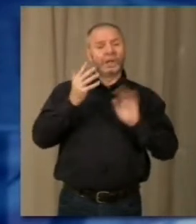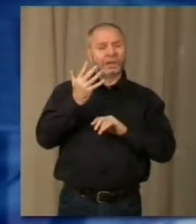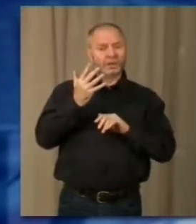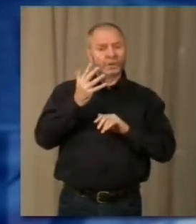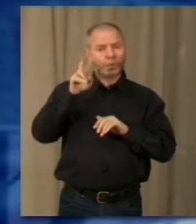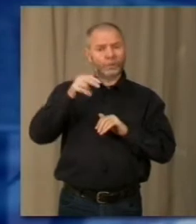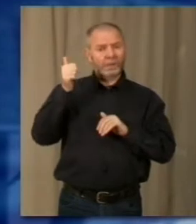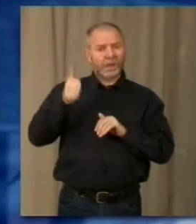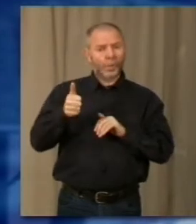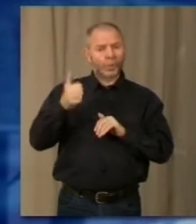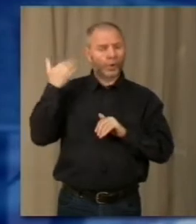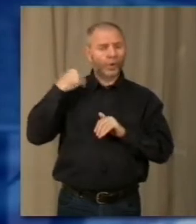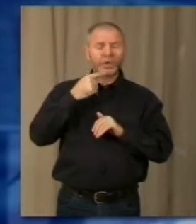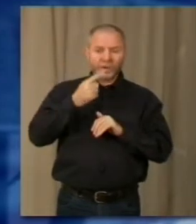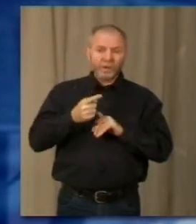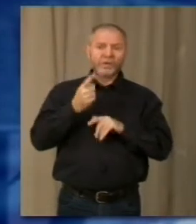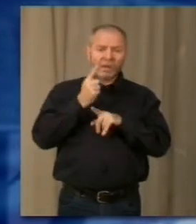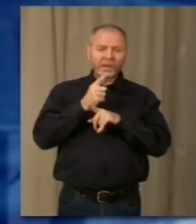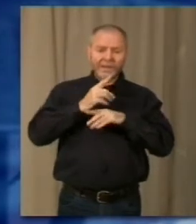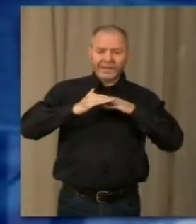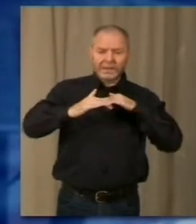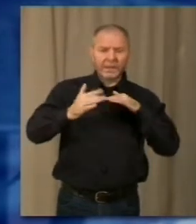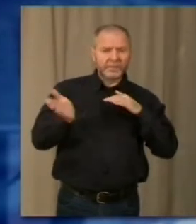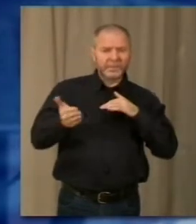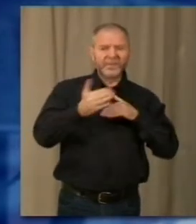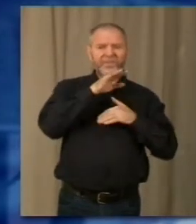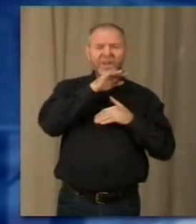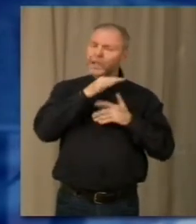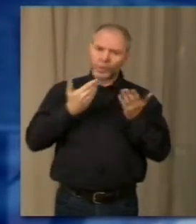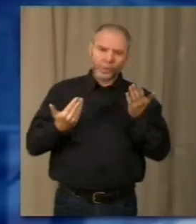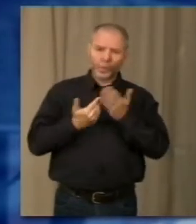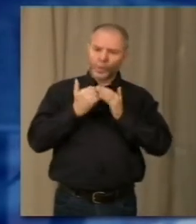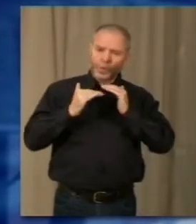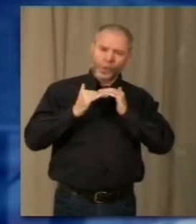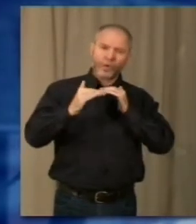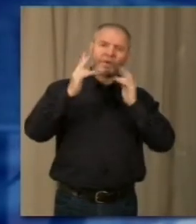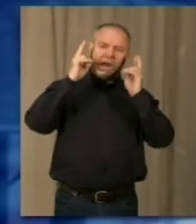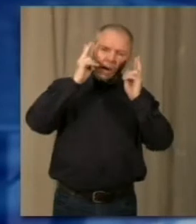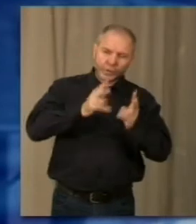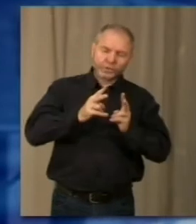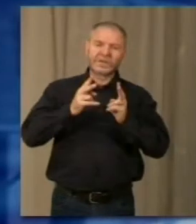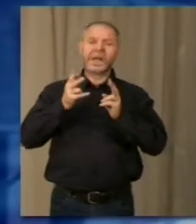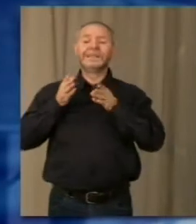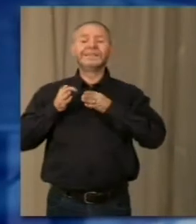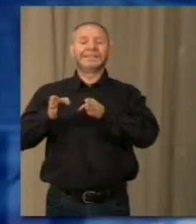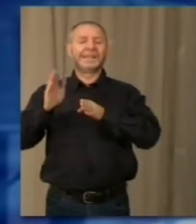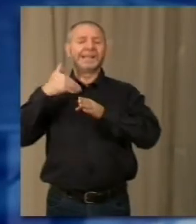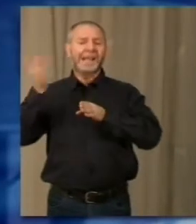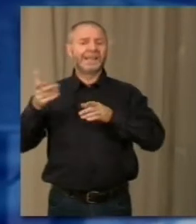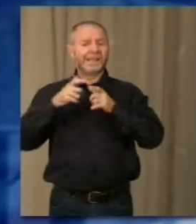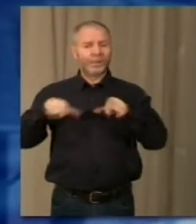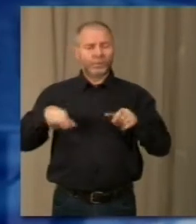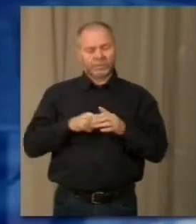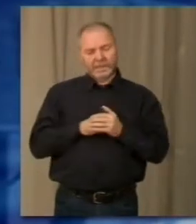che prevede la progressiva generale introduzione di questo tipo di manto stradale nelle autostrade e nelle strade extraubane. Il